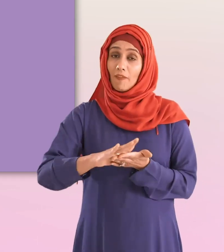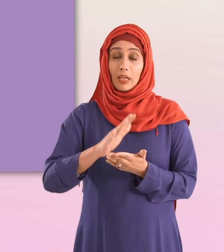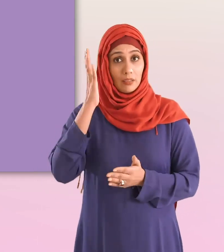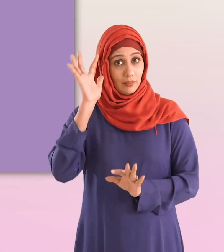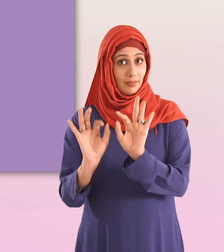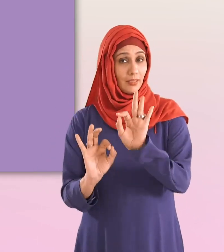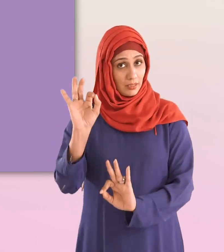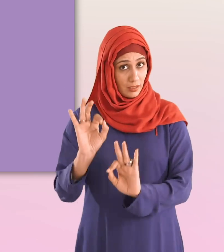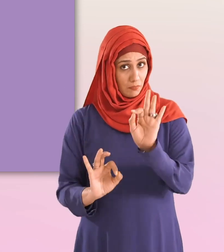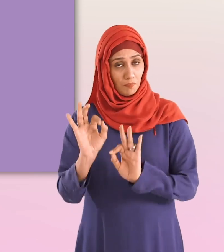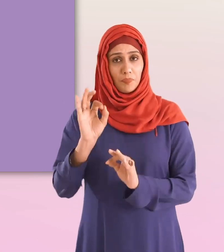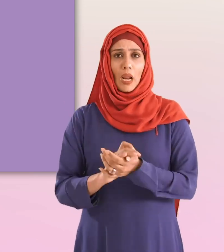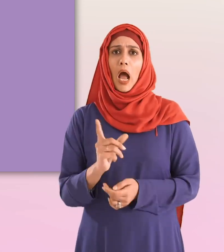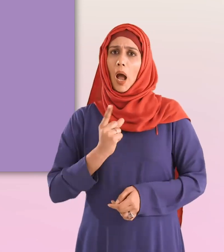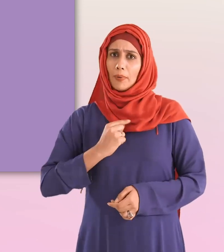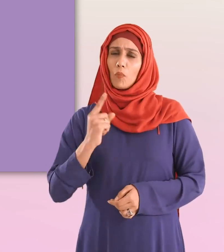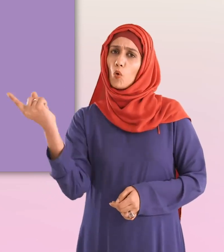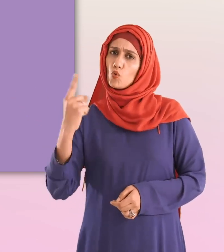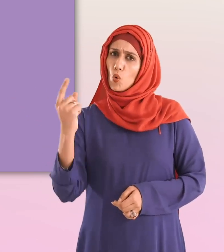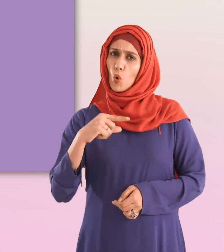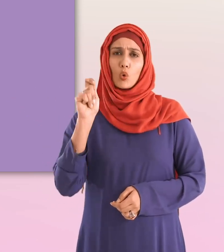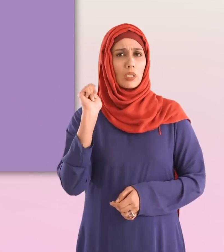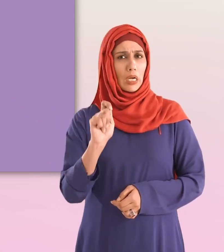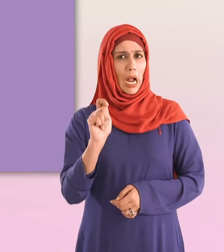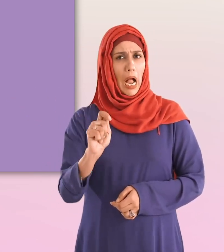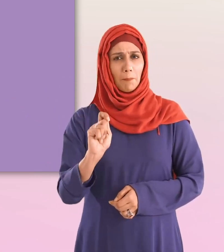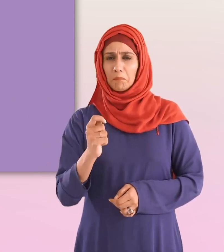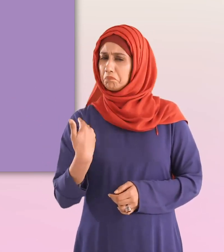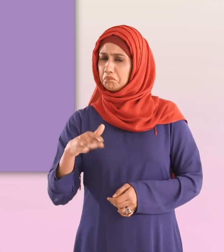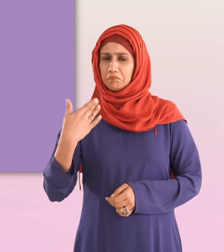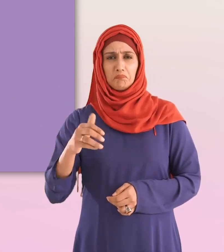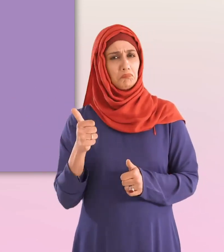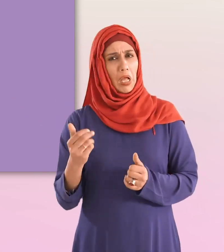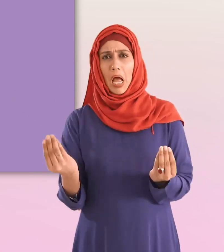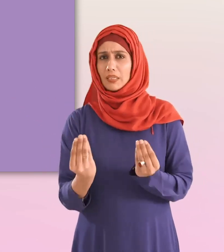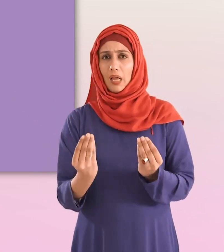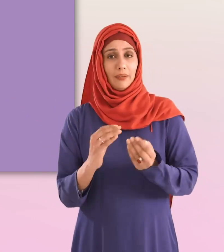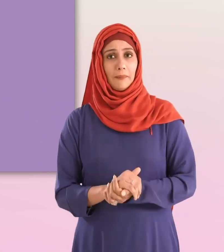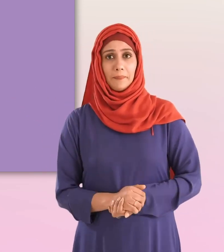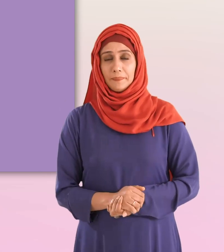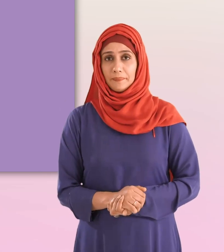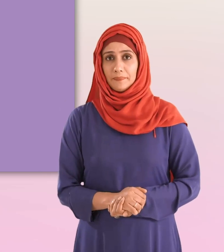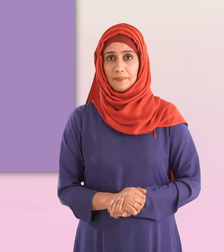ستھرائی کا خاص خیال رکھتے ہوئے اپنے روز مرا کے معمول کے مطابق کام کر سکتی ہیں